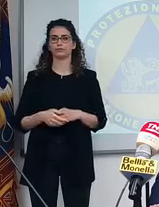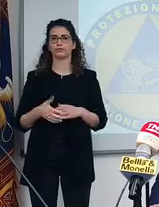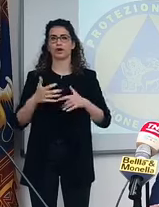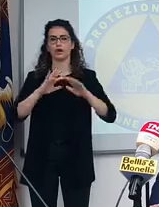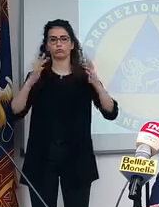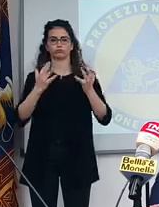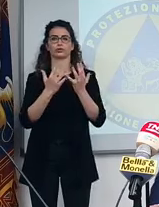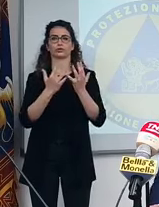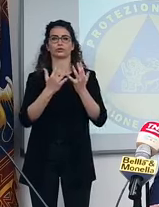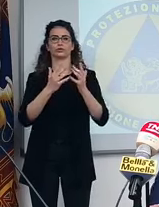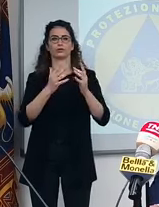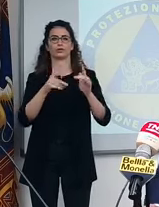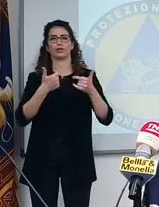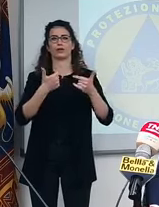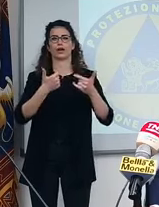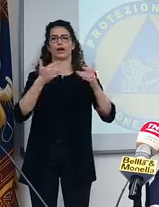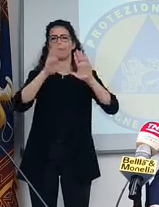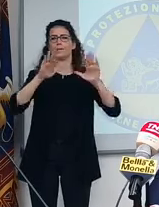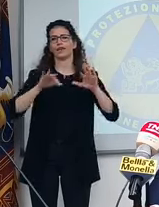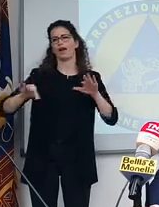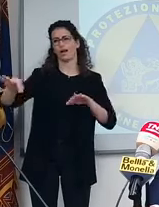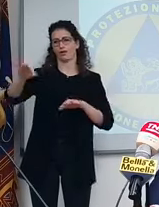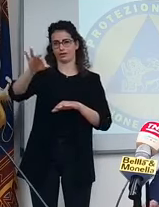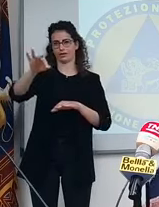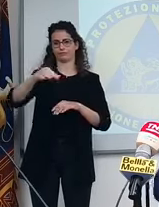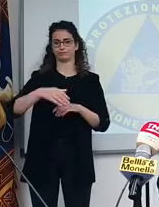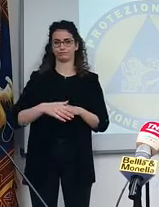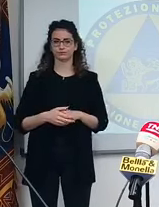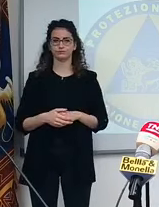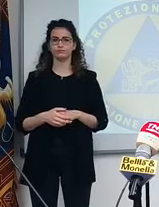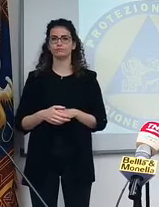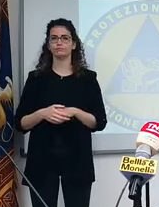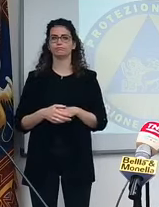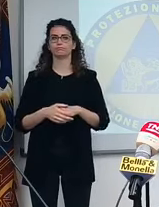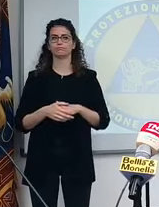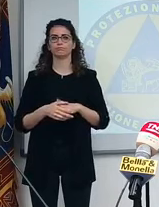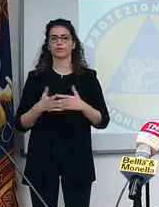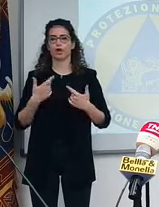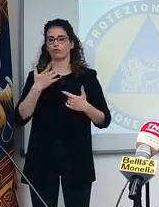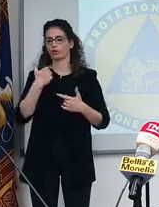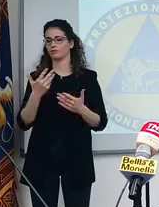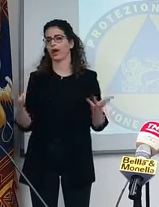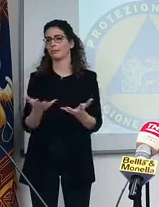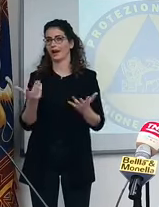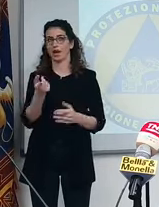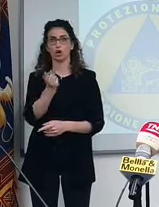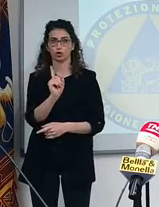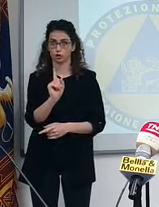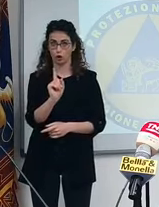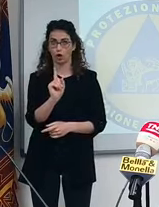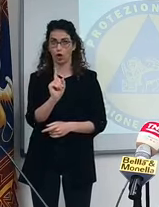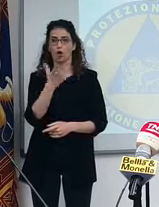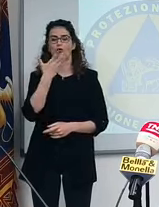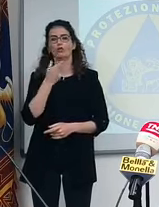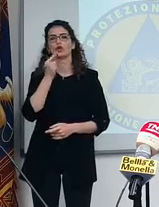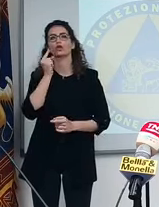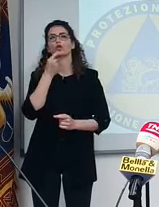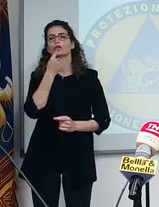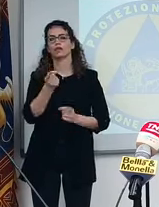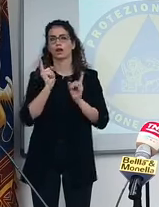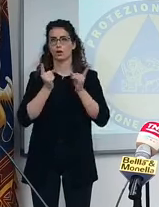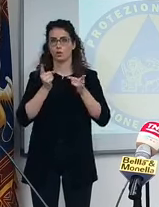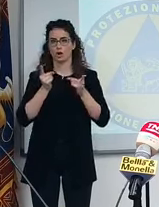mondo dell'intrattenimento, spettacoli viaggianti. non voglio banalizzare, ma voglio dire che quindi il contesto non è